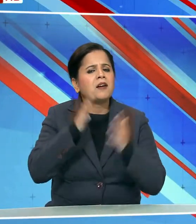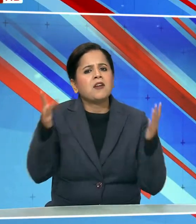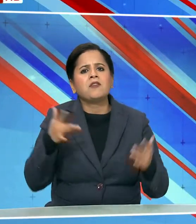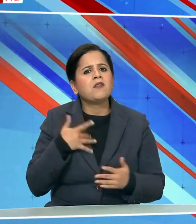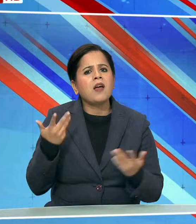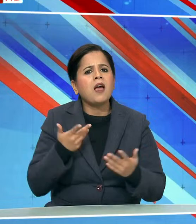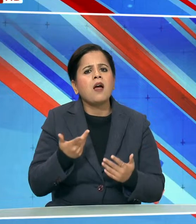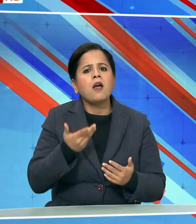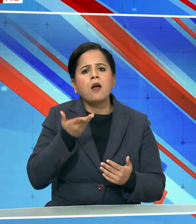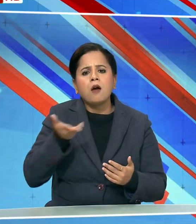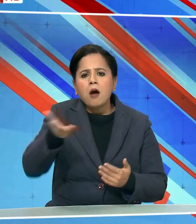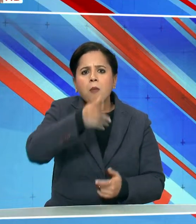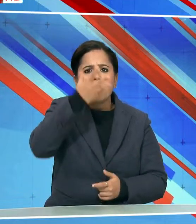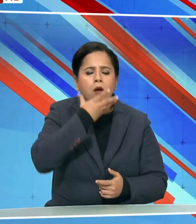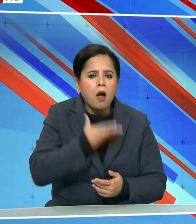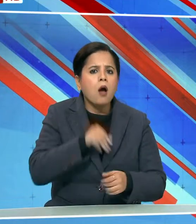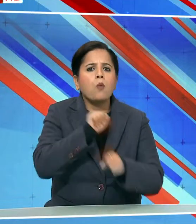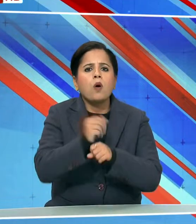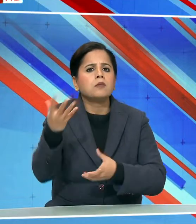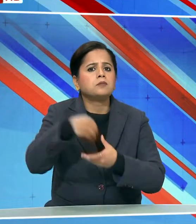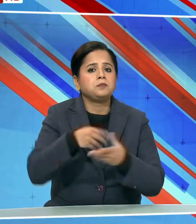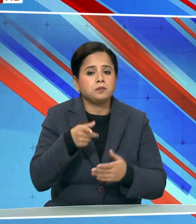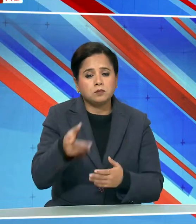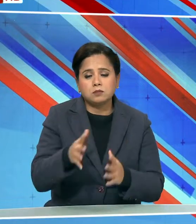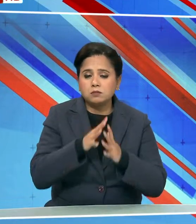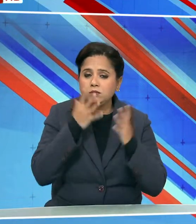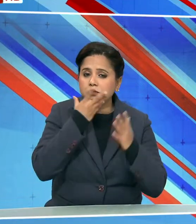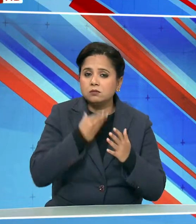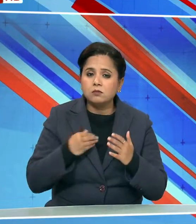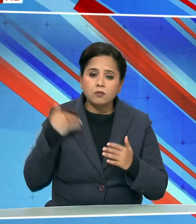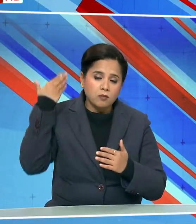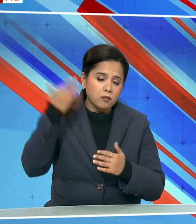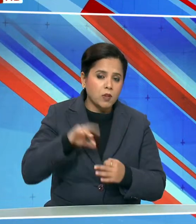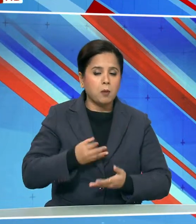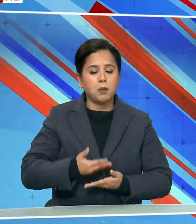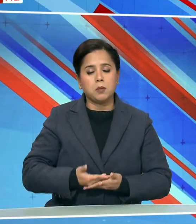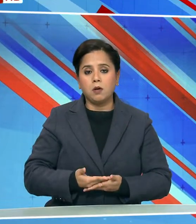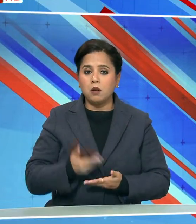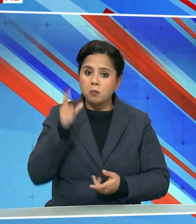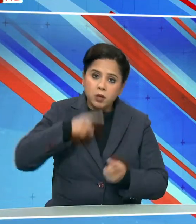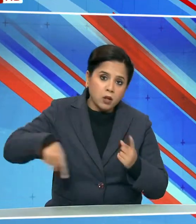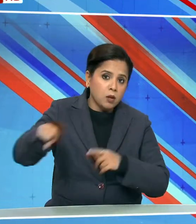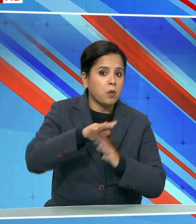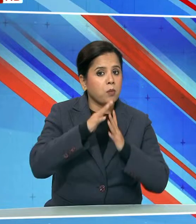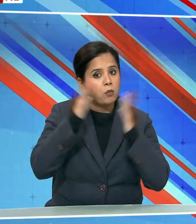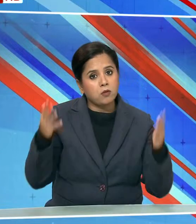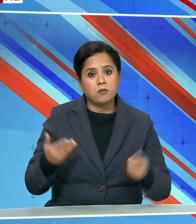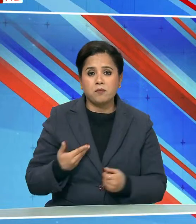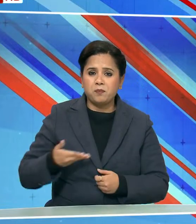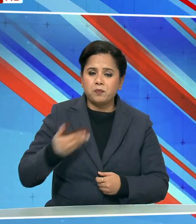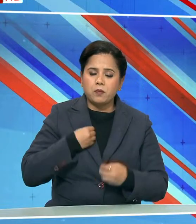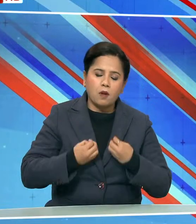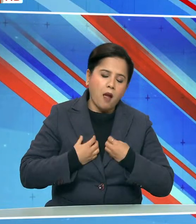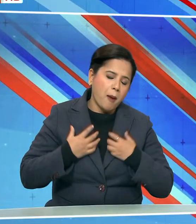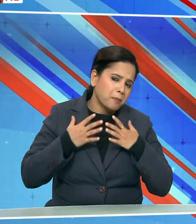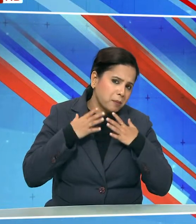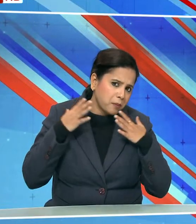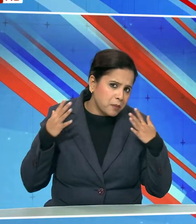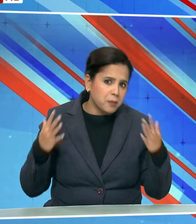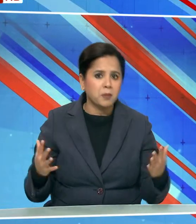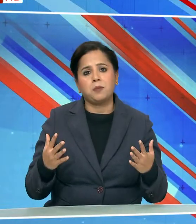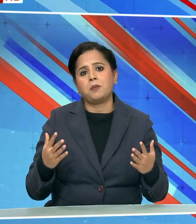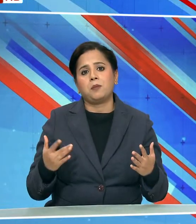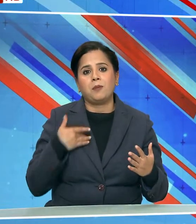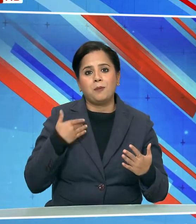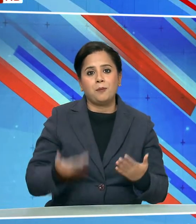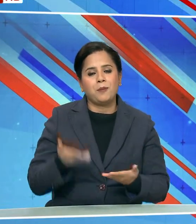इसमें संतों का भी रहा है? इसमें संतों का बहुत योगदान था है और हम लोग तो को इतनी खुशी है कि हमारे